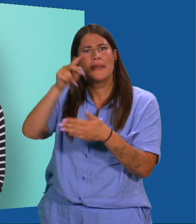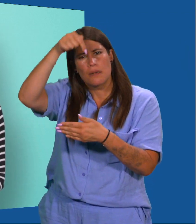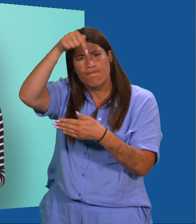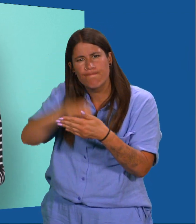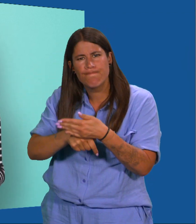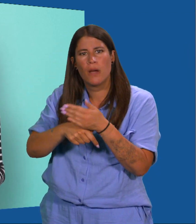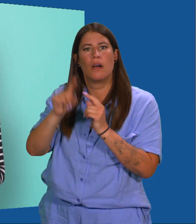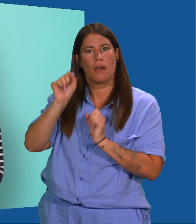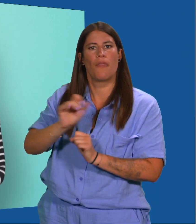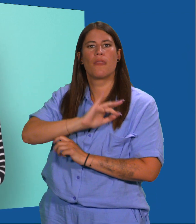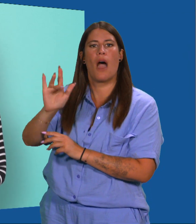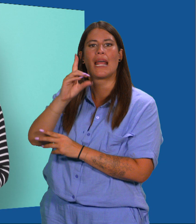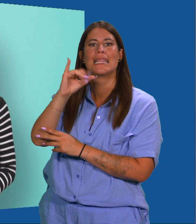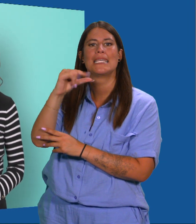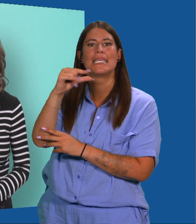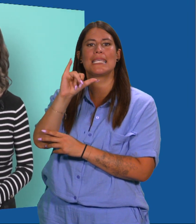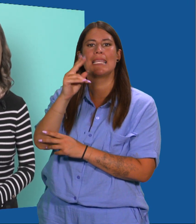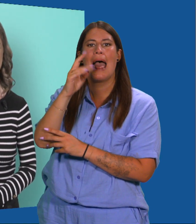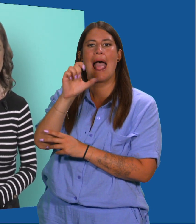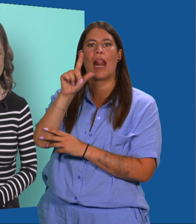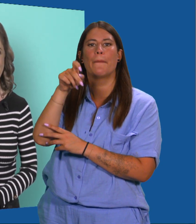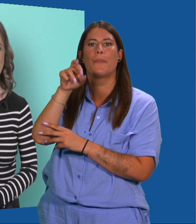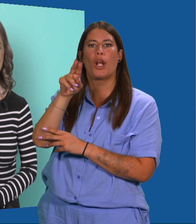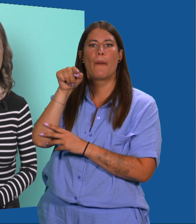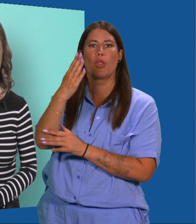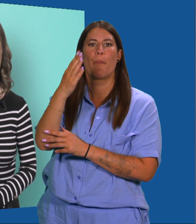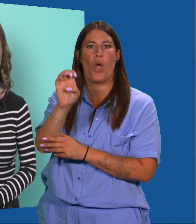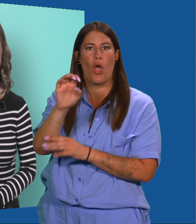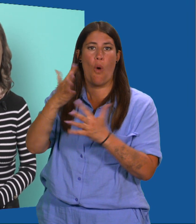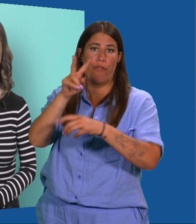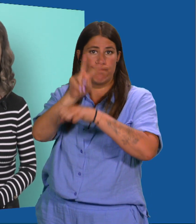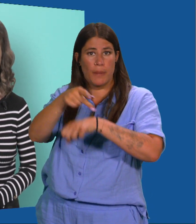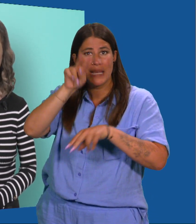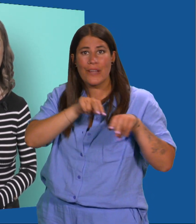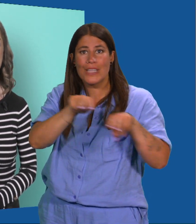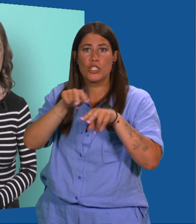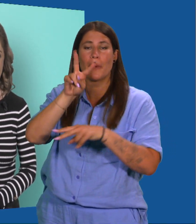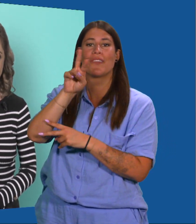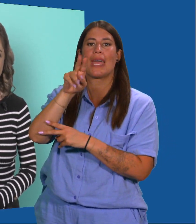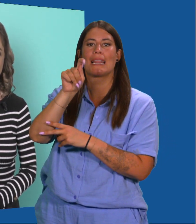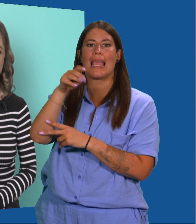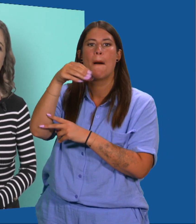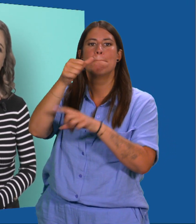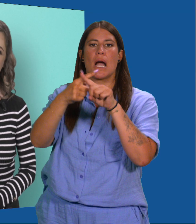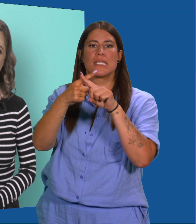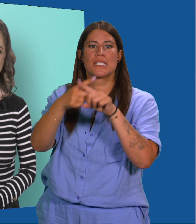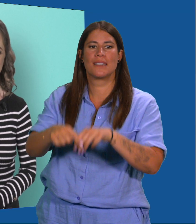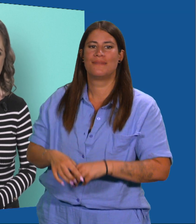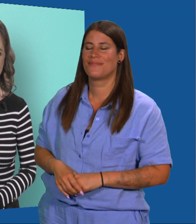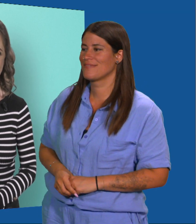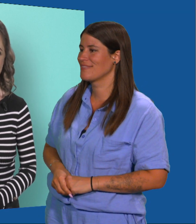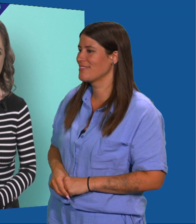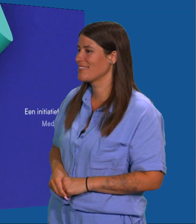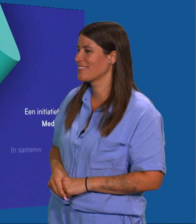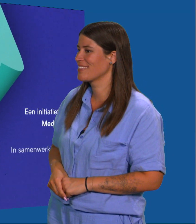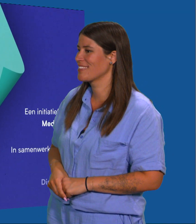bewaren of andere online diensten? Surf dan naar digihelper.be of bekijk meer video's op VRT